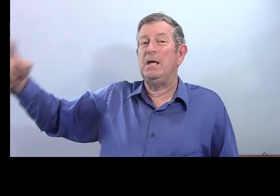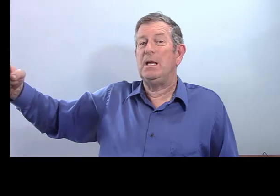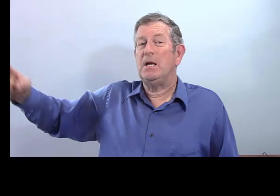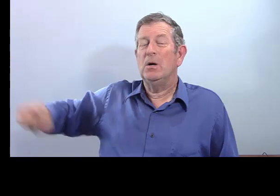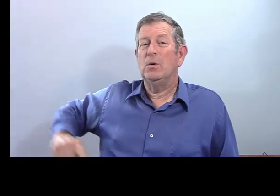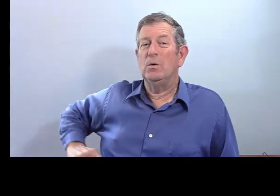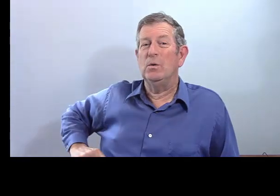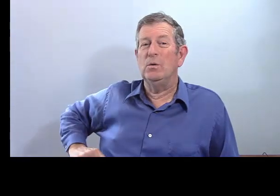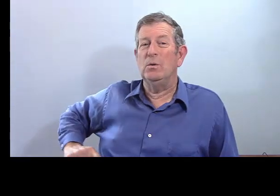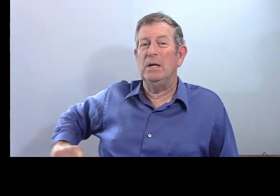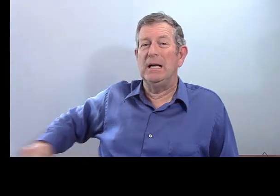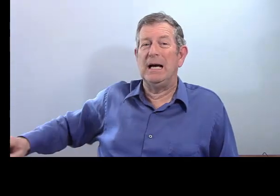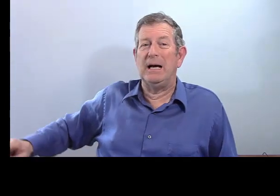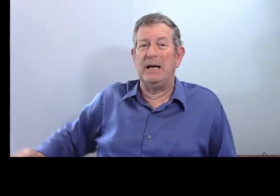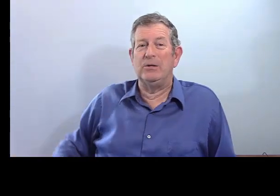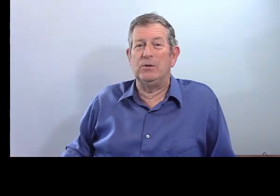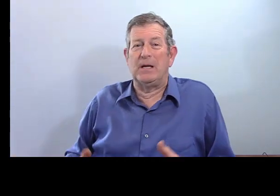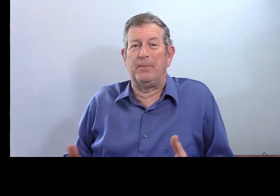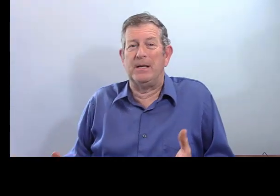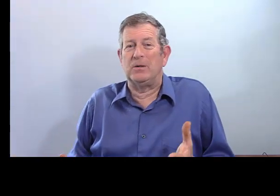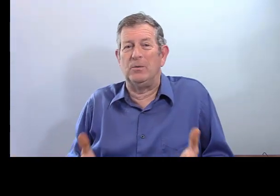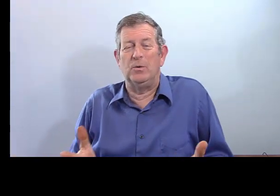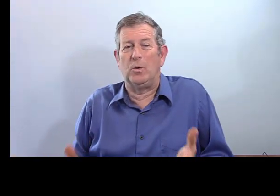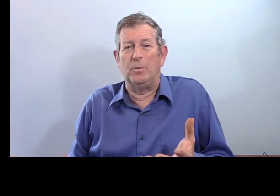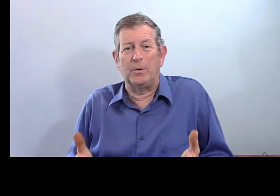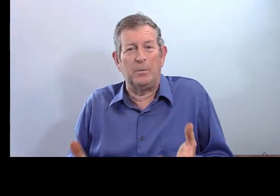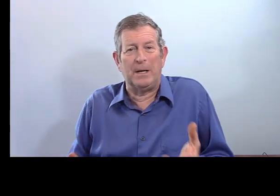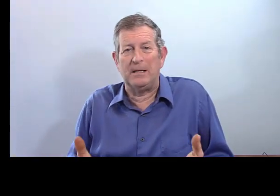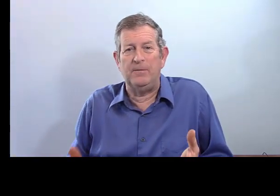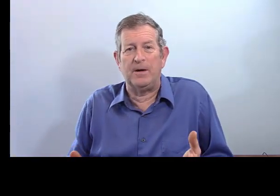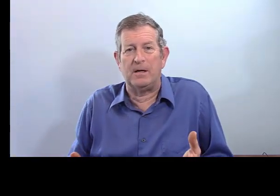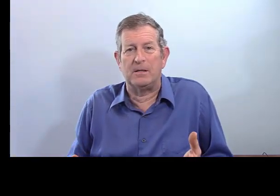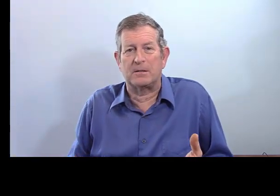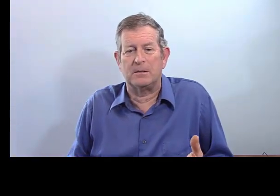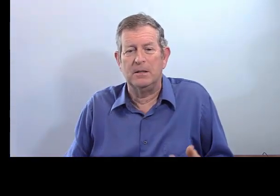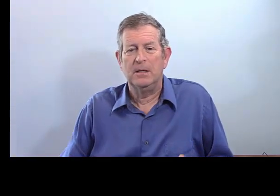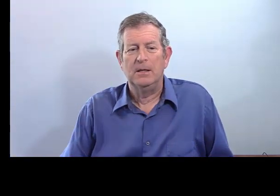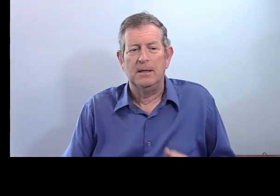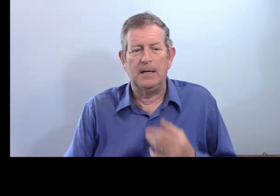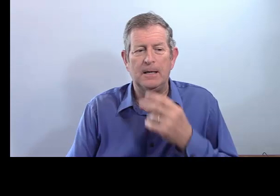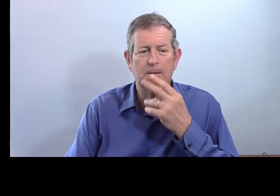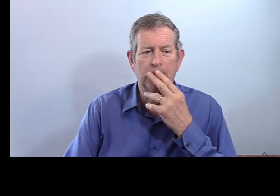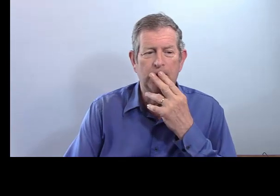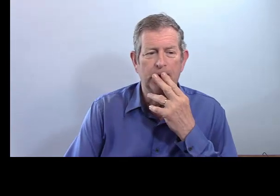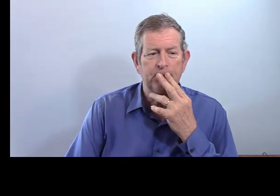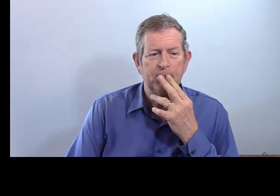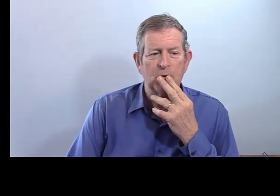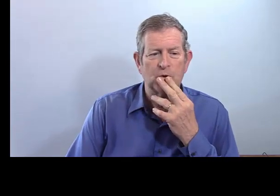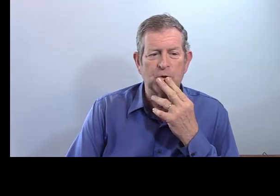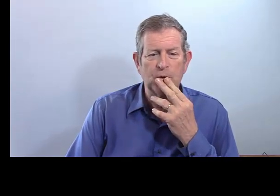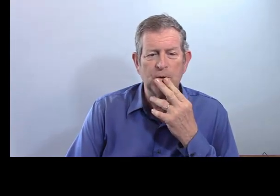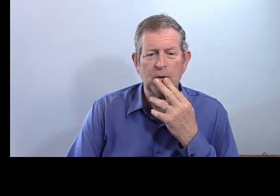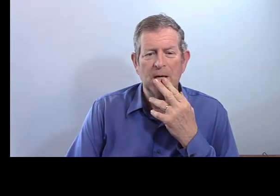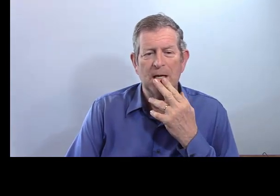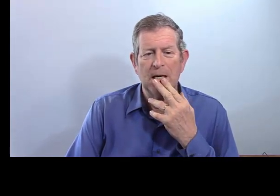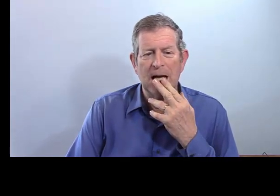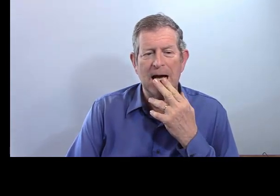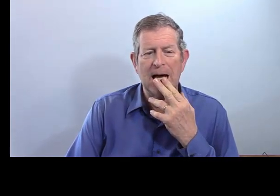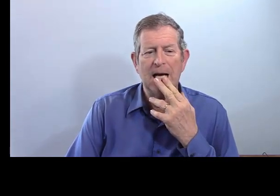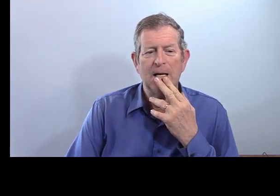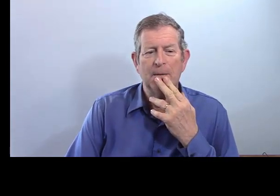lui ou là. Et jusqu'à présent, nous ne comprenons pas la différence. Alors, je